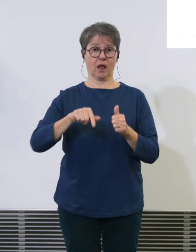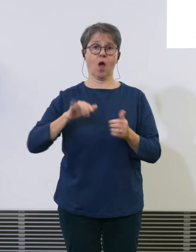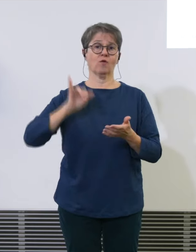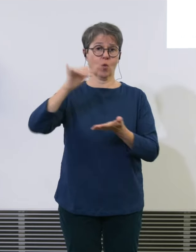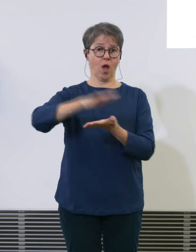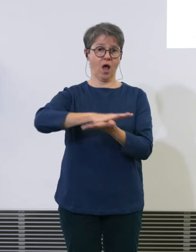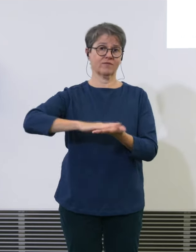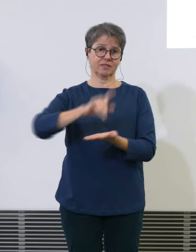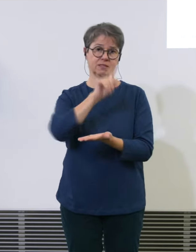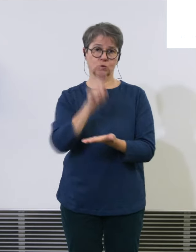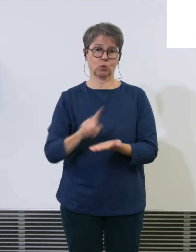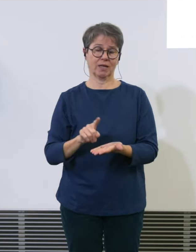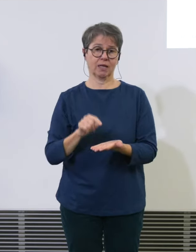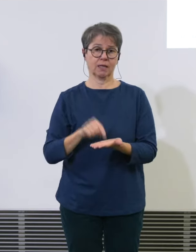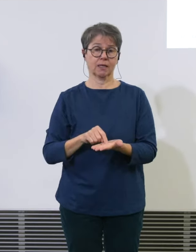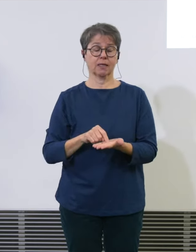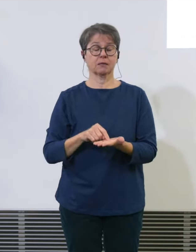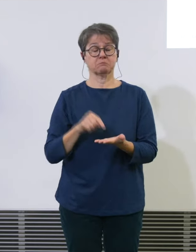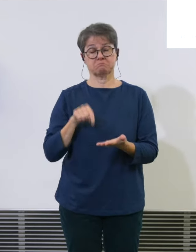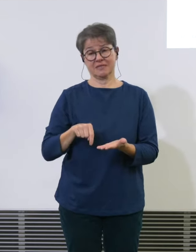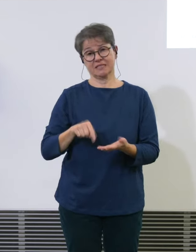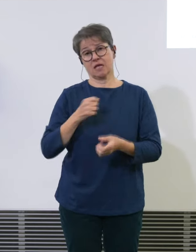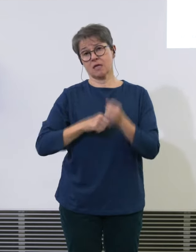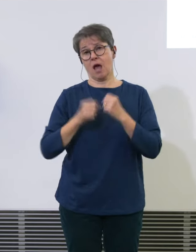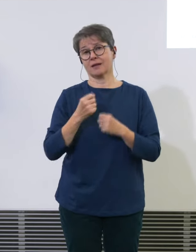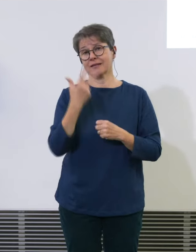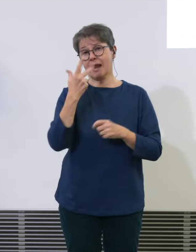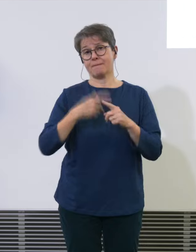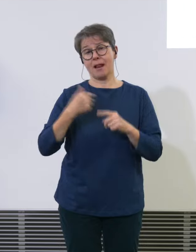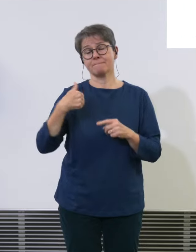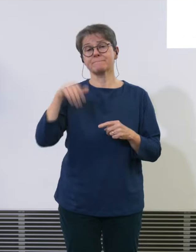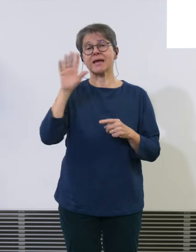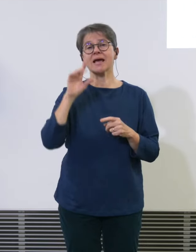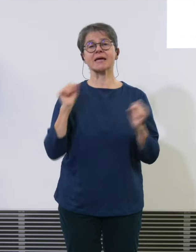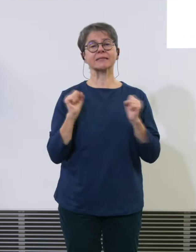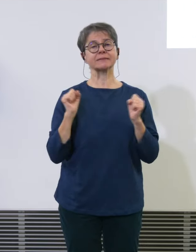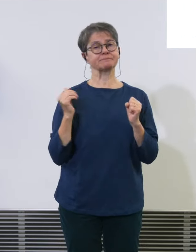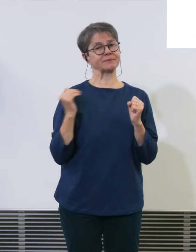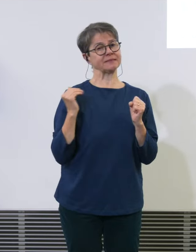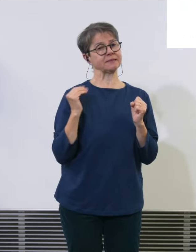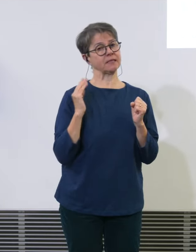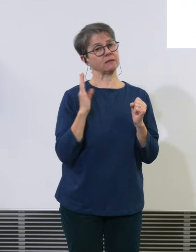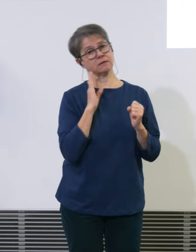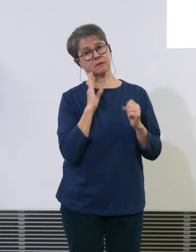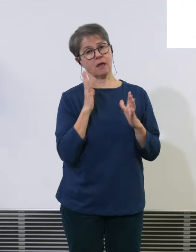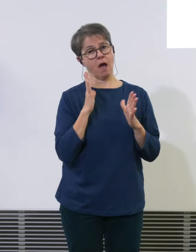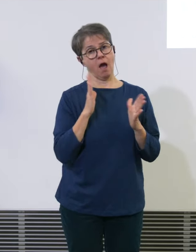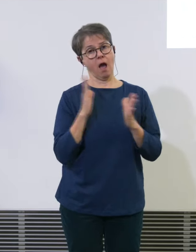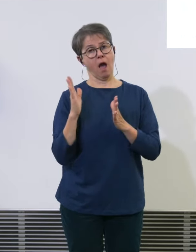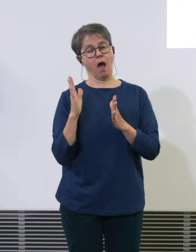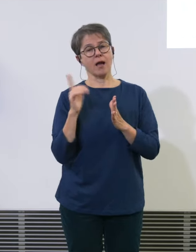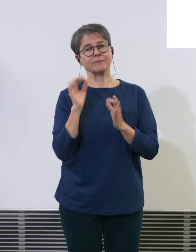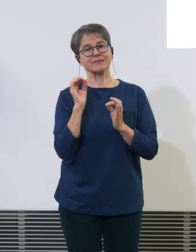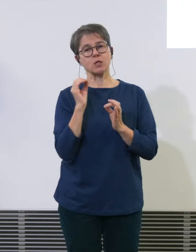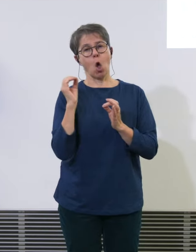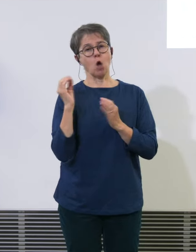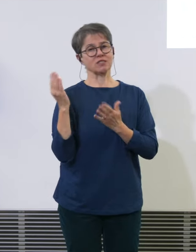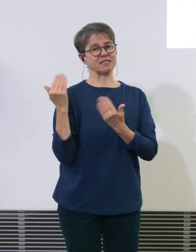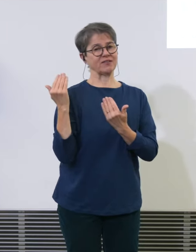mehr Biesentäge gehabt das ist ein bisschen Ostwind also es ist nicht Schneesturm und Gewitter sondern ein bisschen